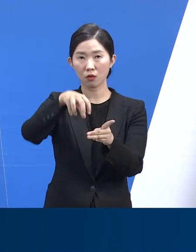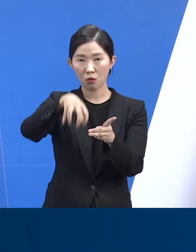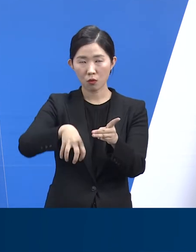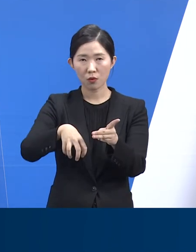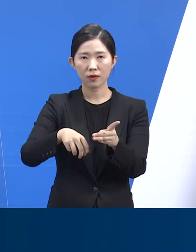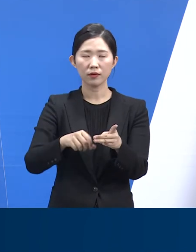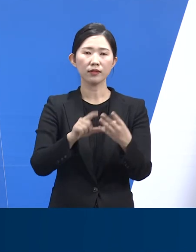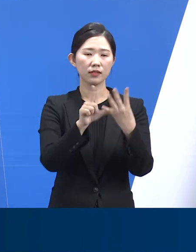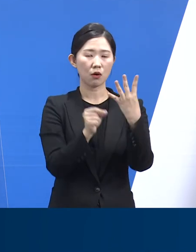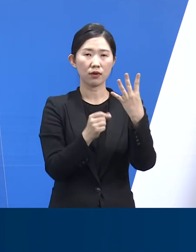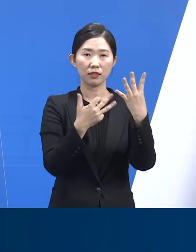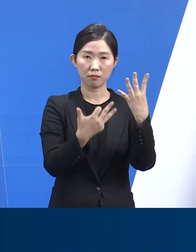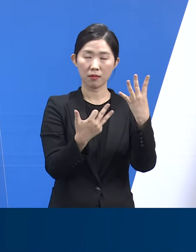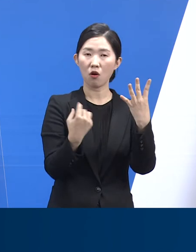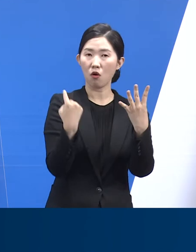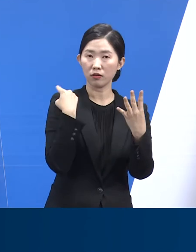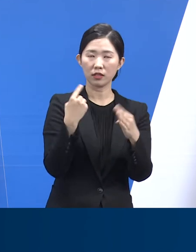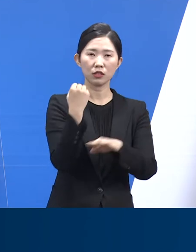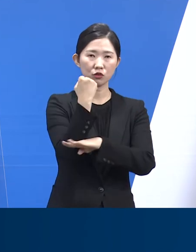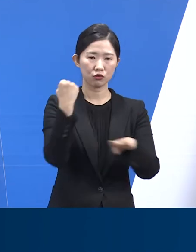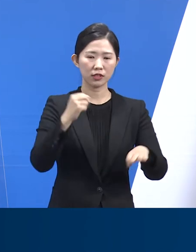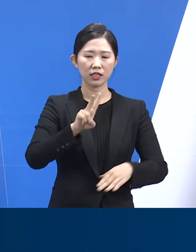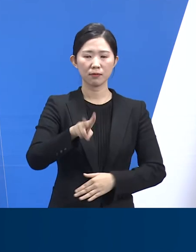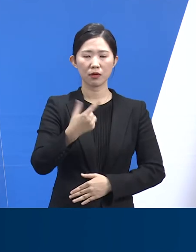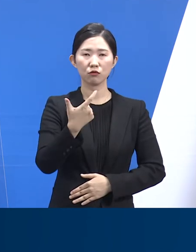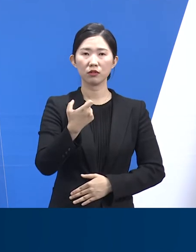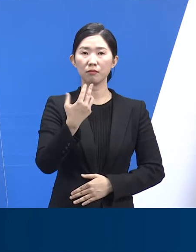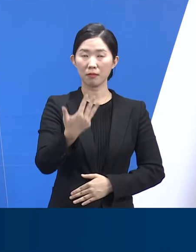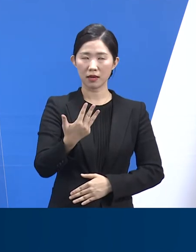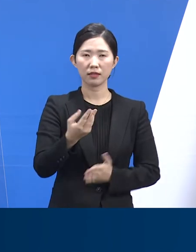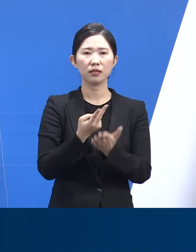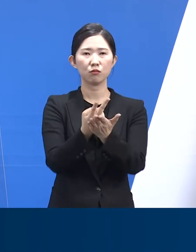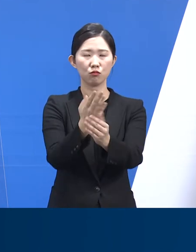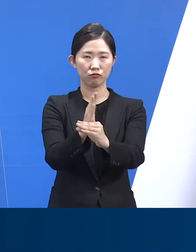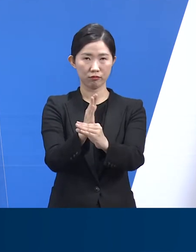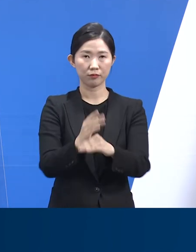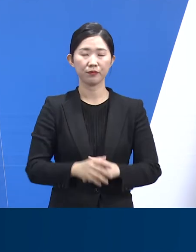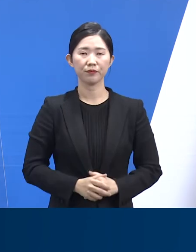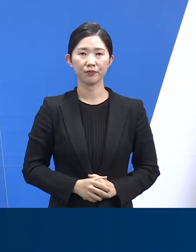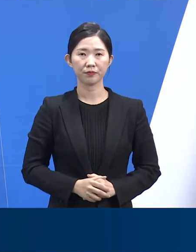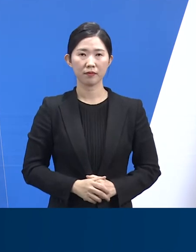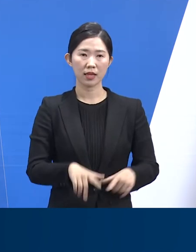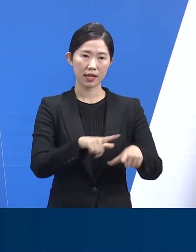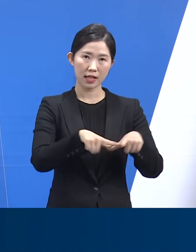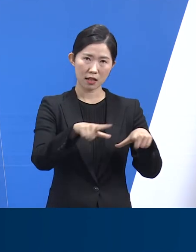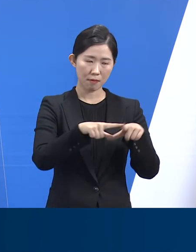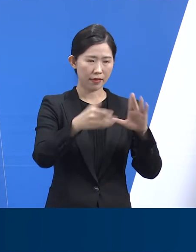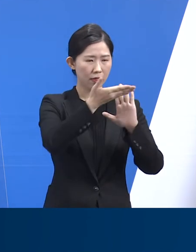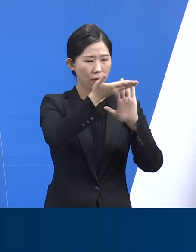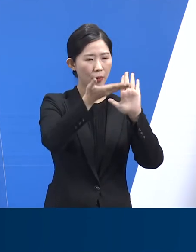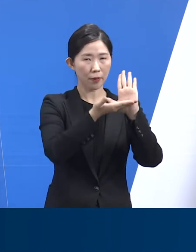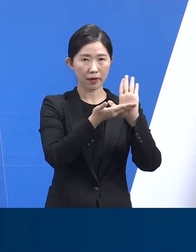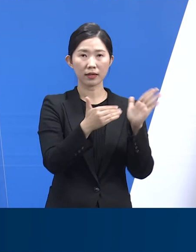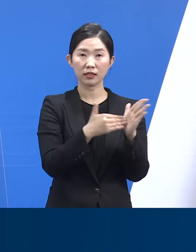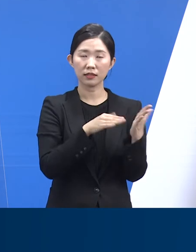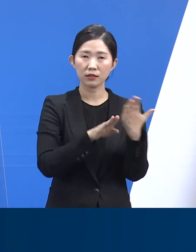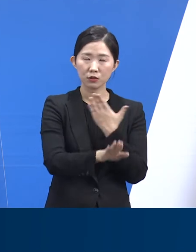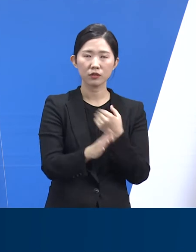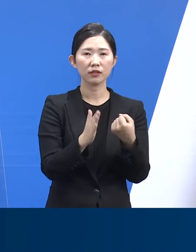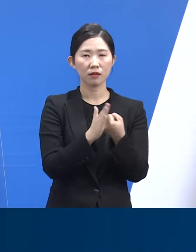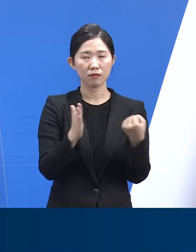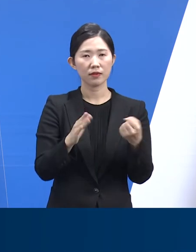18일 18시 기준 268명이 입소해 있습니다. 다음은 일반 의료체계로의 전환에 따른 병상 및